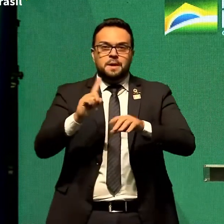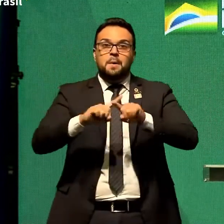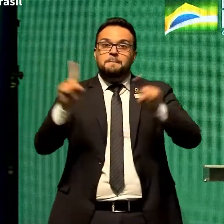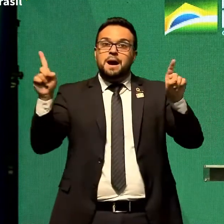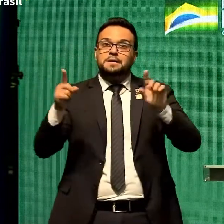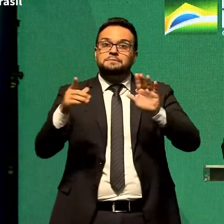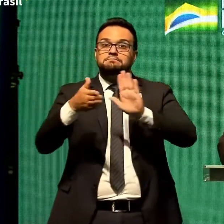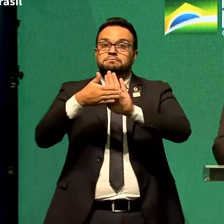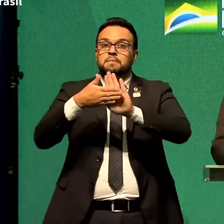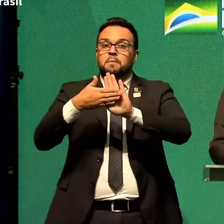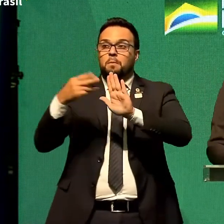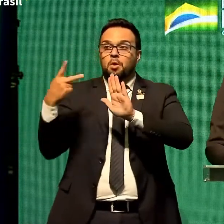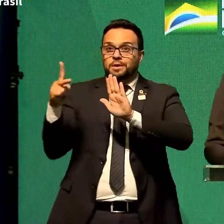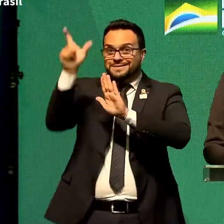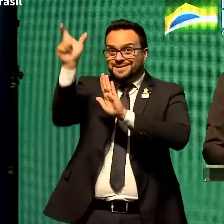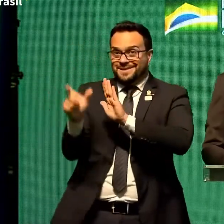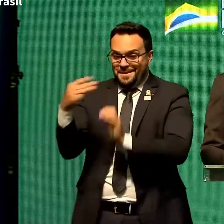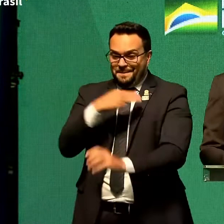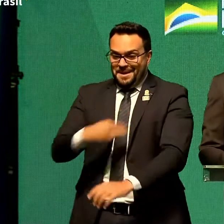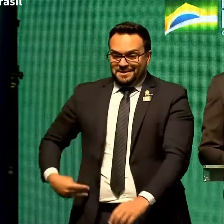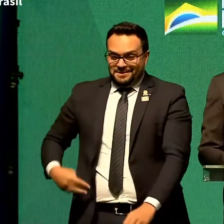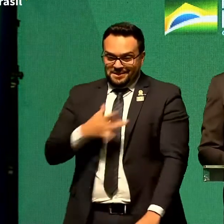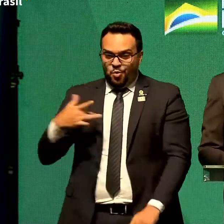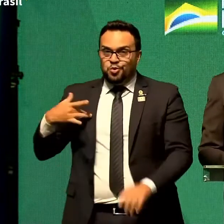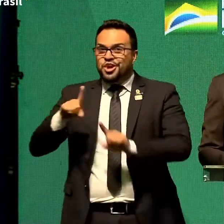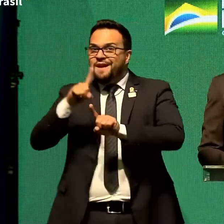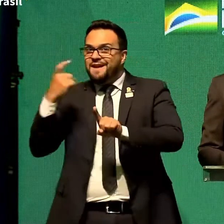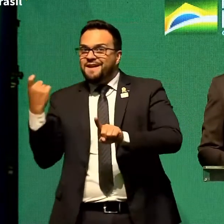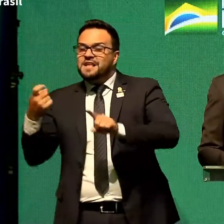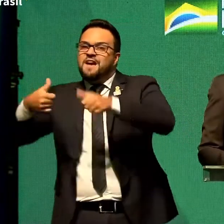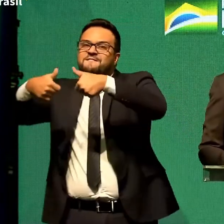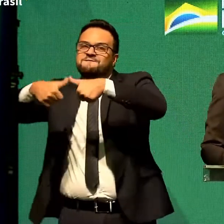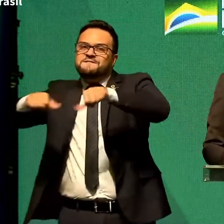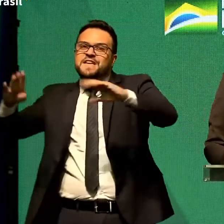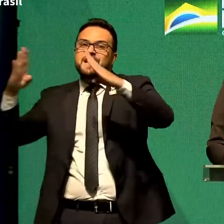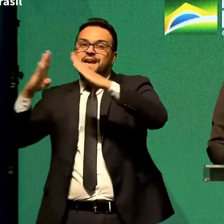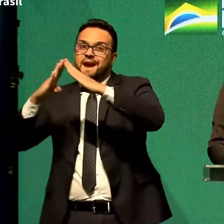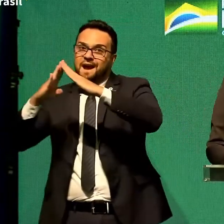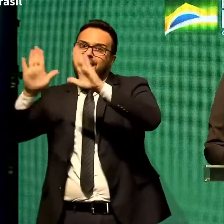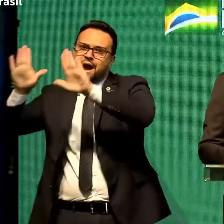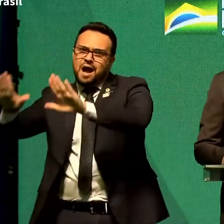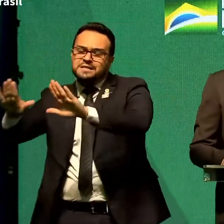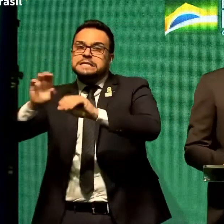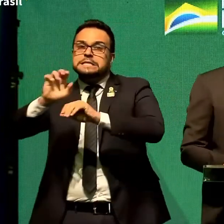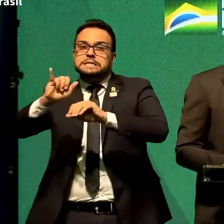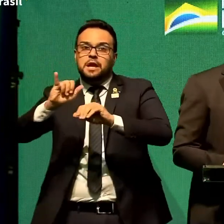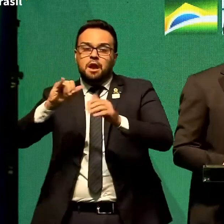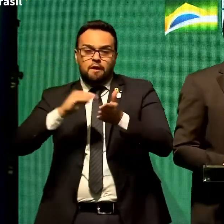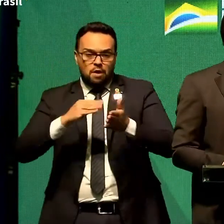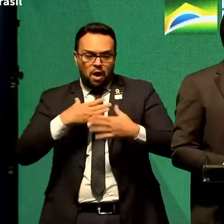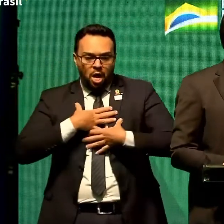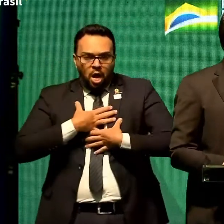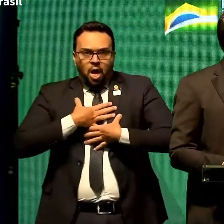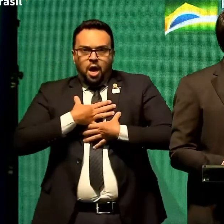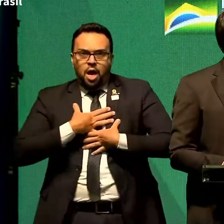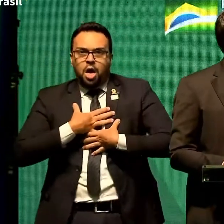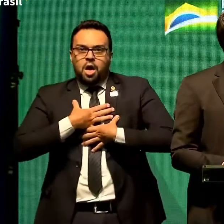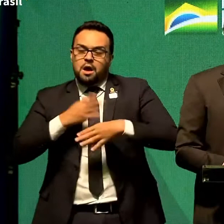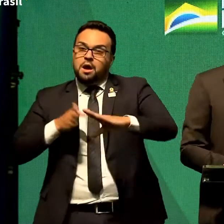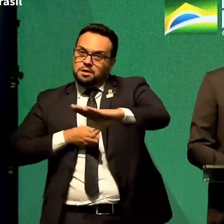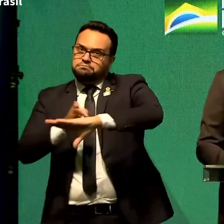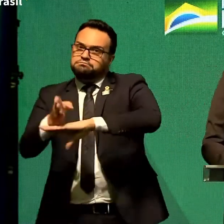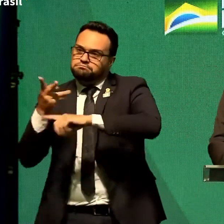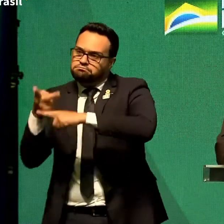dele era, fique em casa. Quando sentir falta de ar, vá para o hospital. Onde eu questionei, doutor